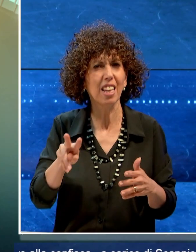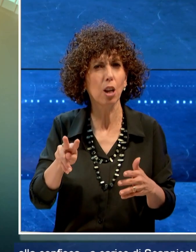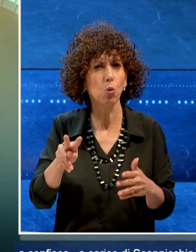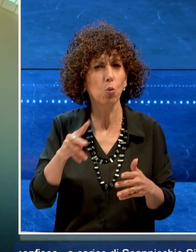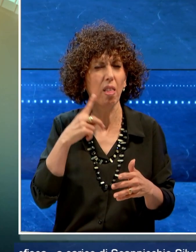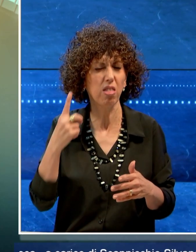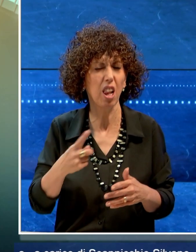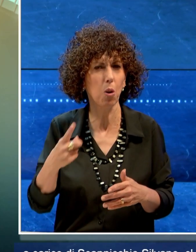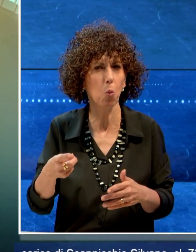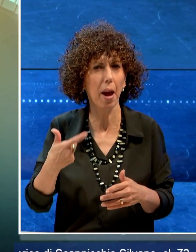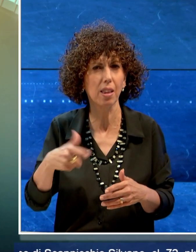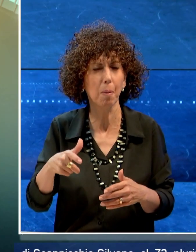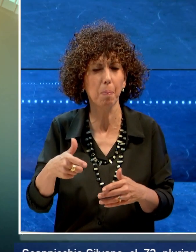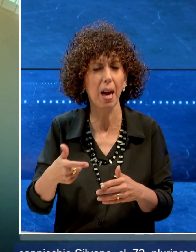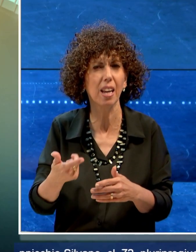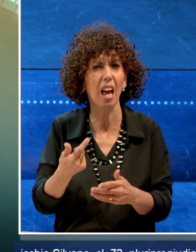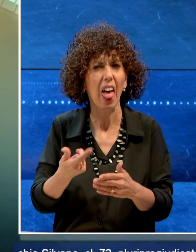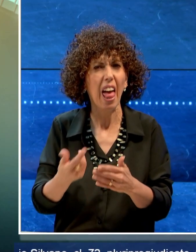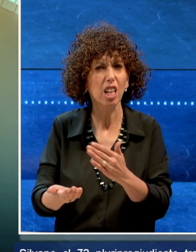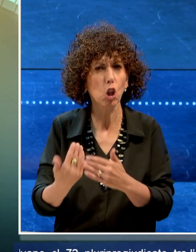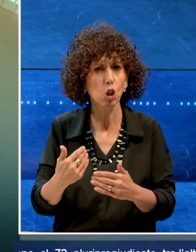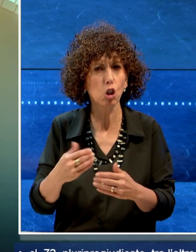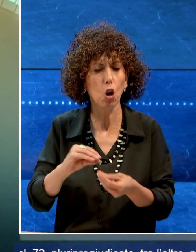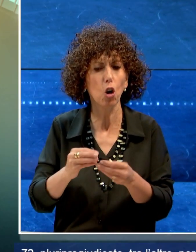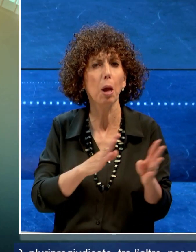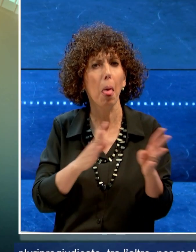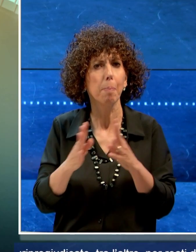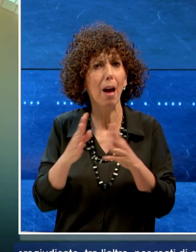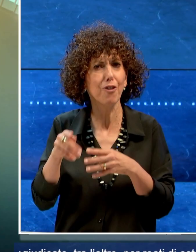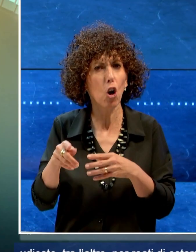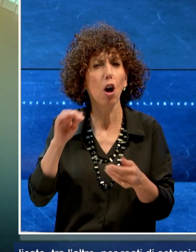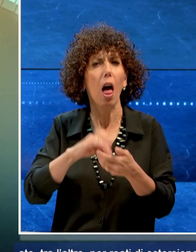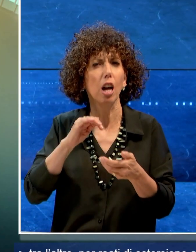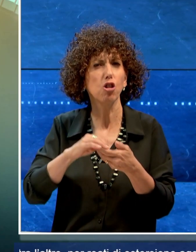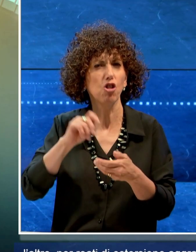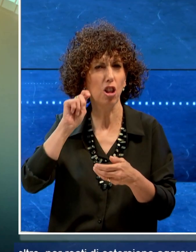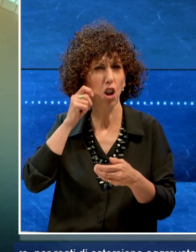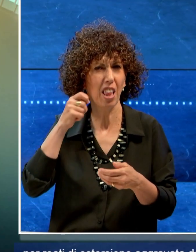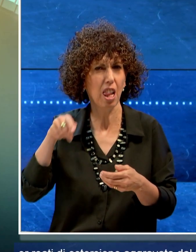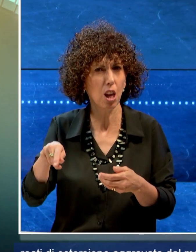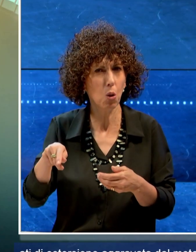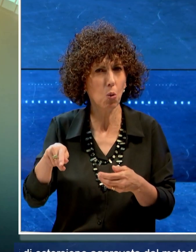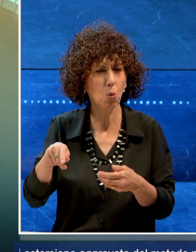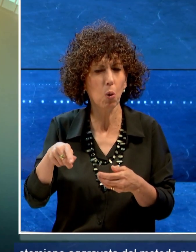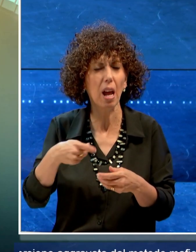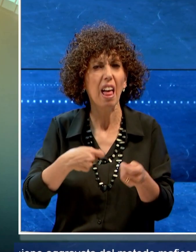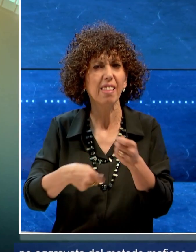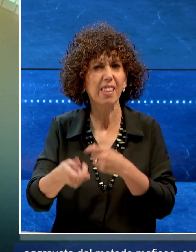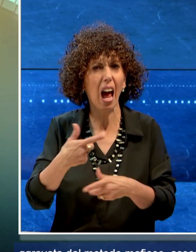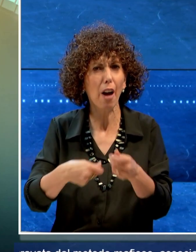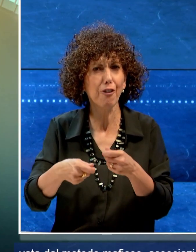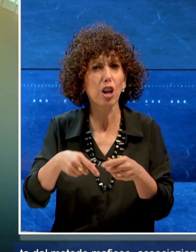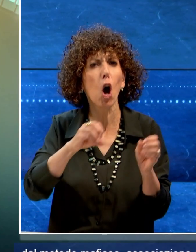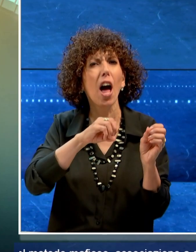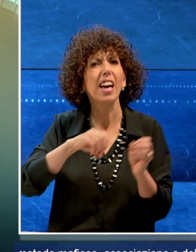per reati di estorsione aggravata dal metodo mafioso. Associazione a delinquere finalizzata al traffico illecito